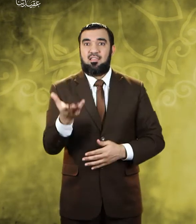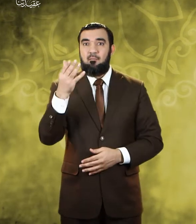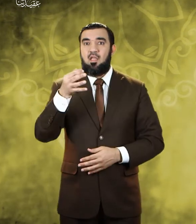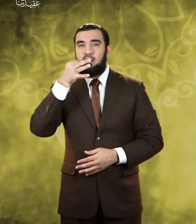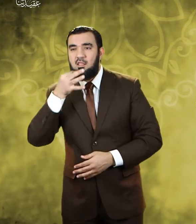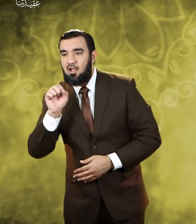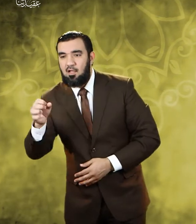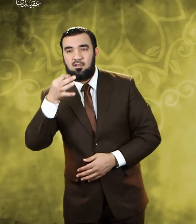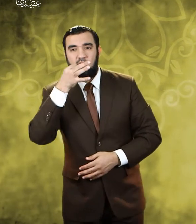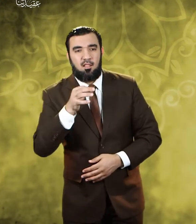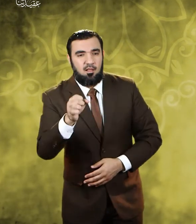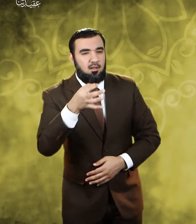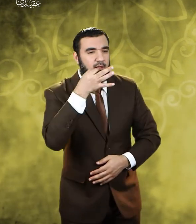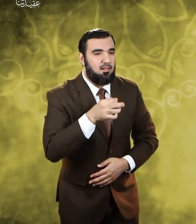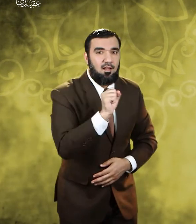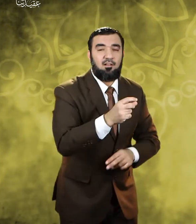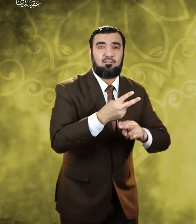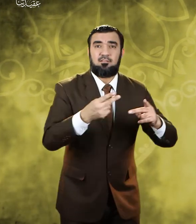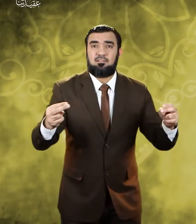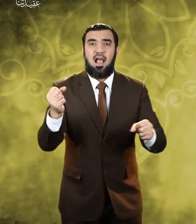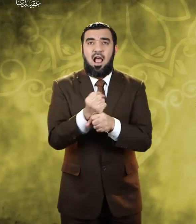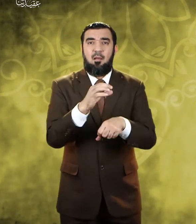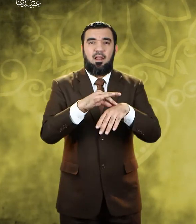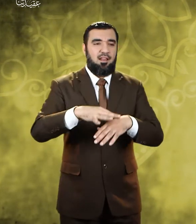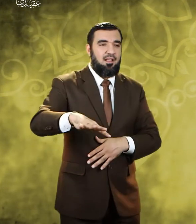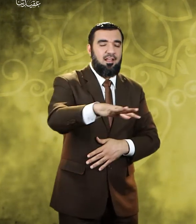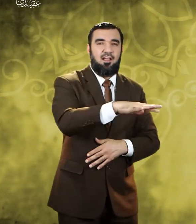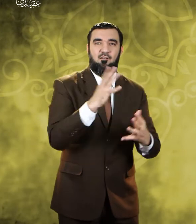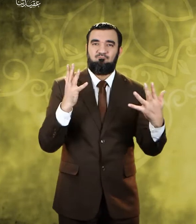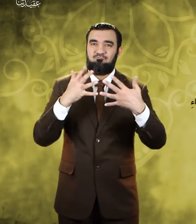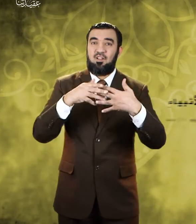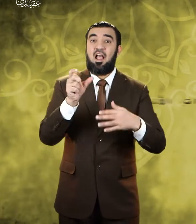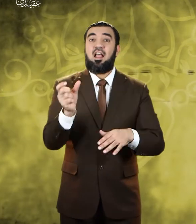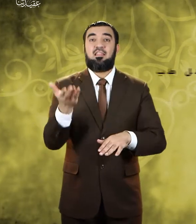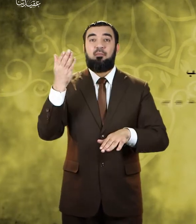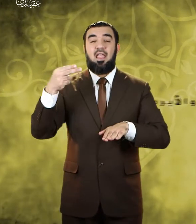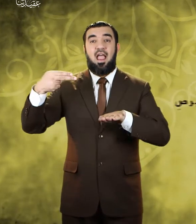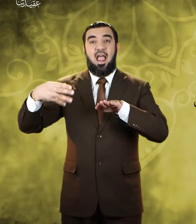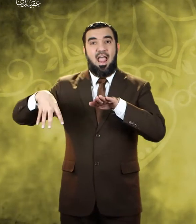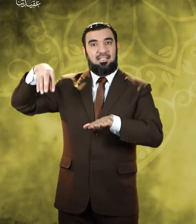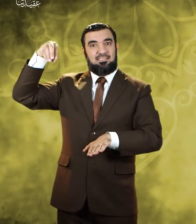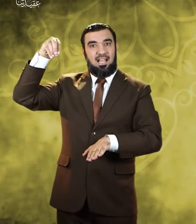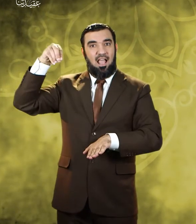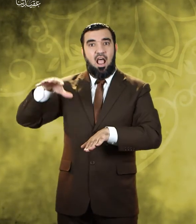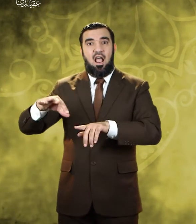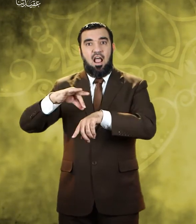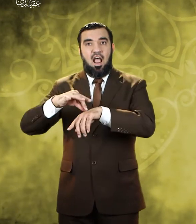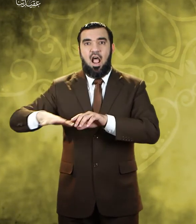معجزات الأنبياء وبين ما كان يحسنه أقوامهم فقوم عيسى عليه